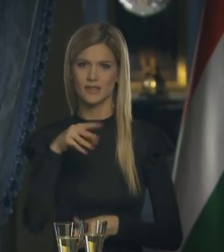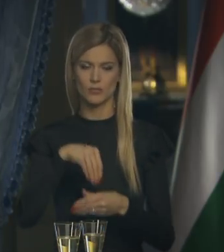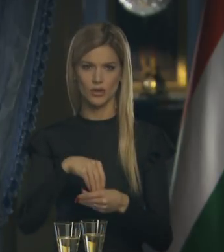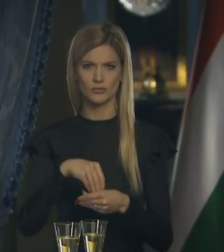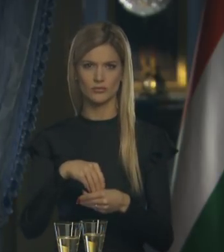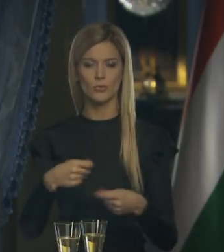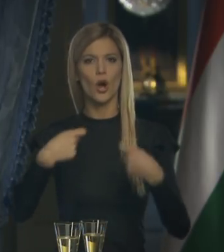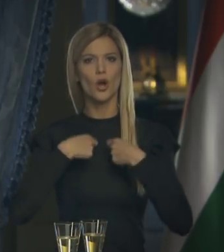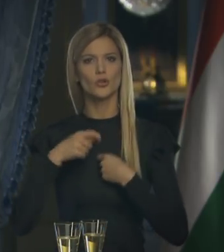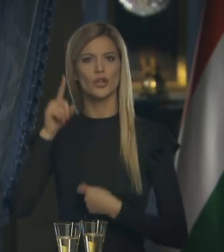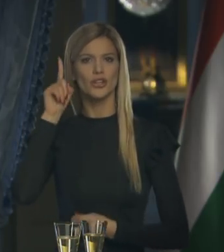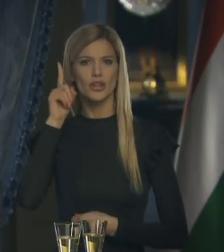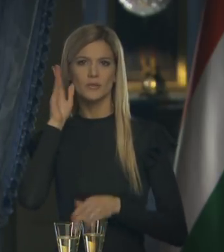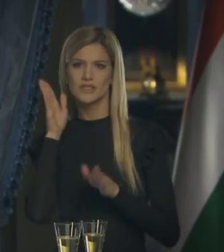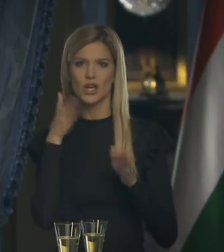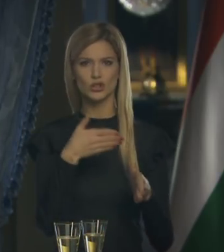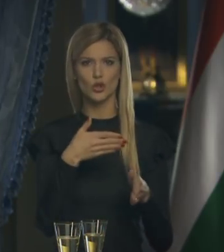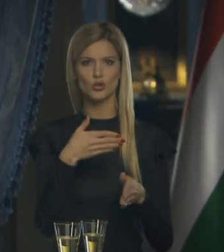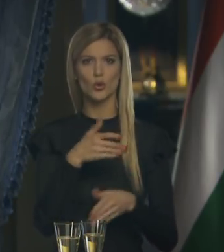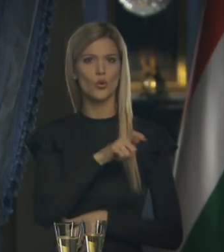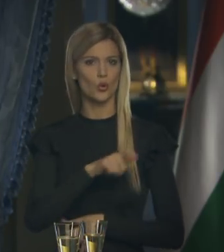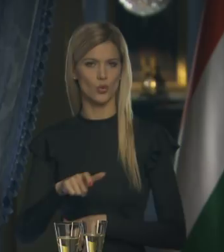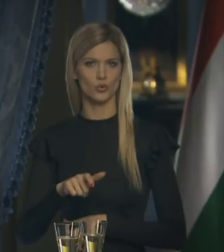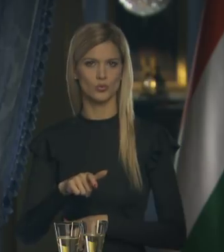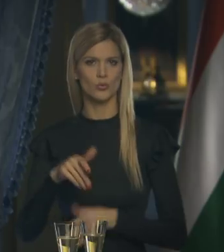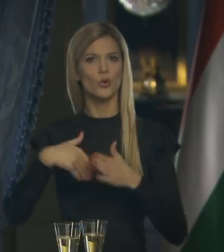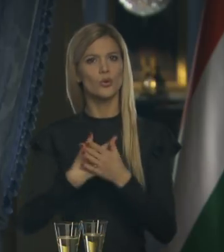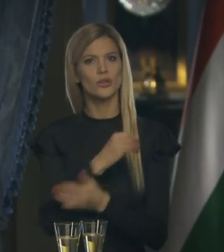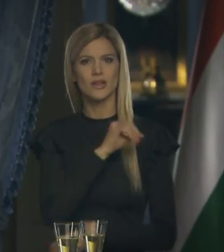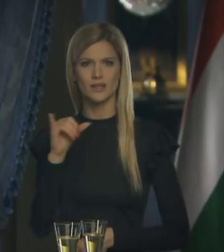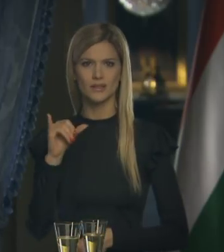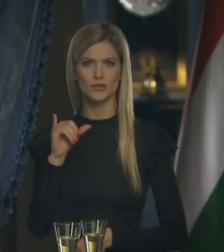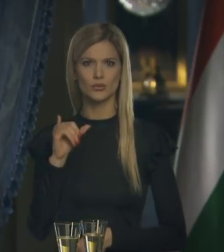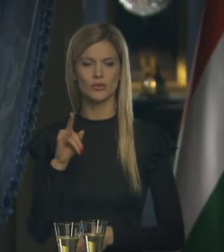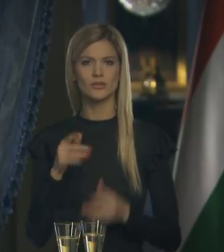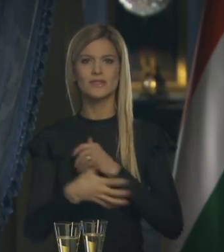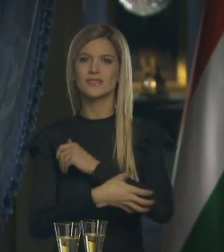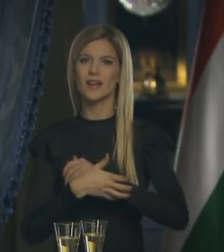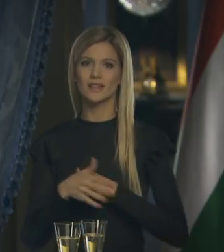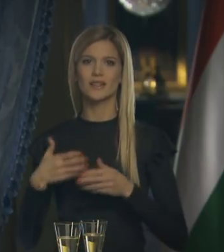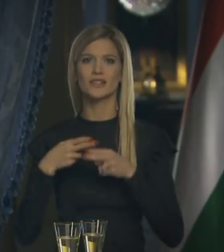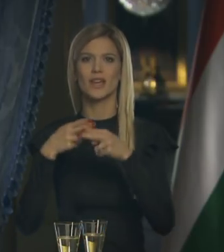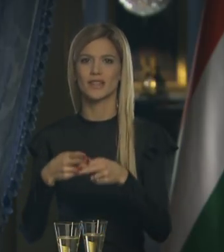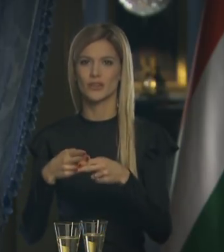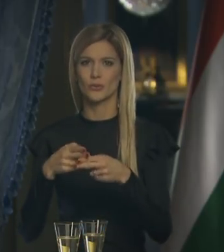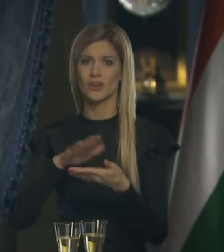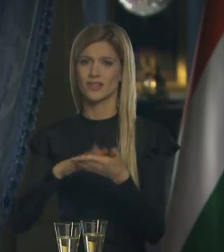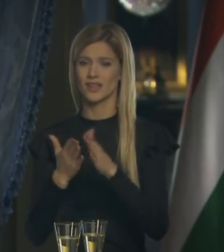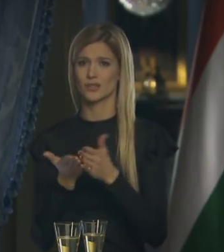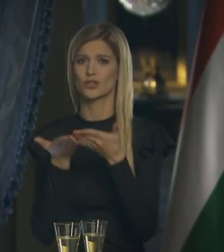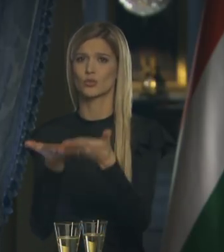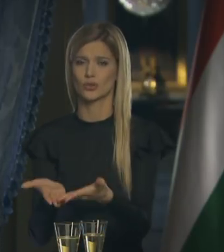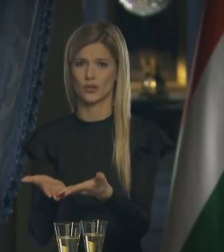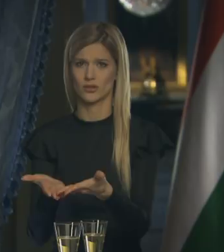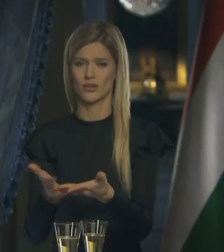Adjon az Isten bizakodásra okot adó új esztendőt, az elesetteknek, a segítőkezet nyújtóknak, a